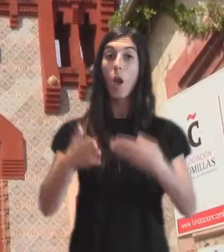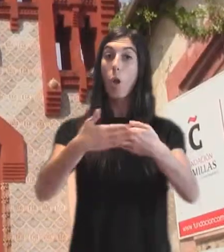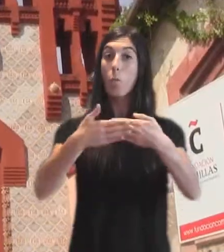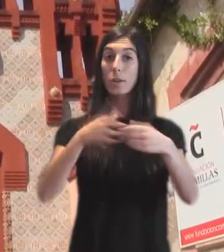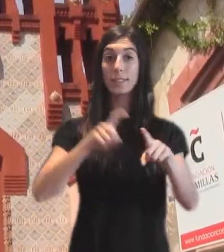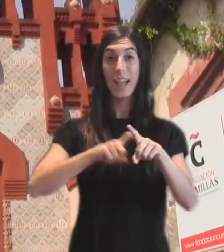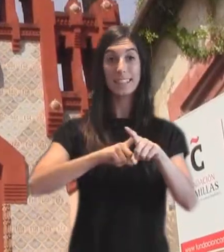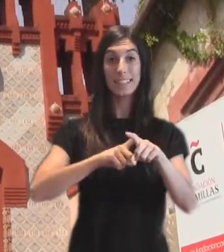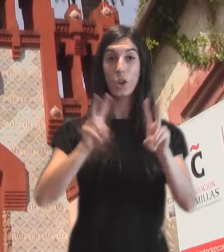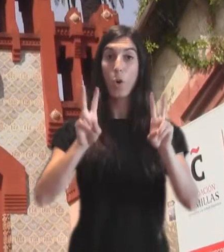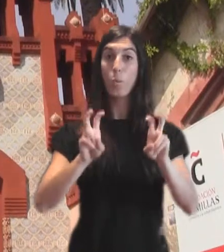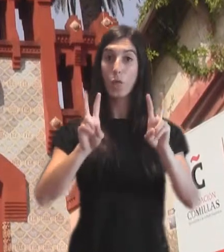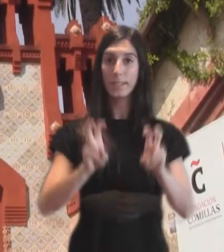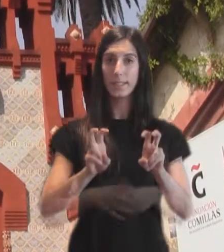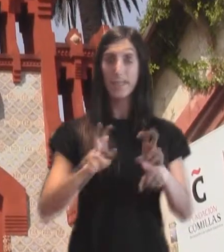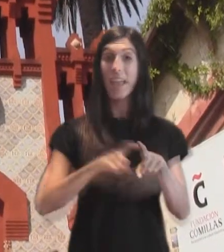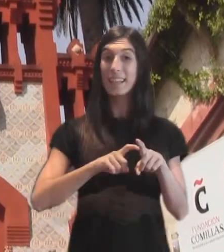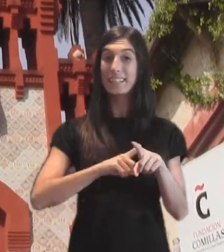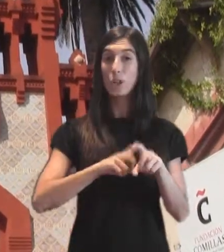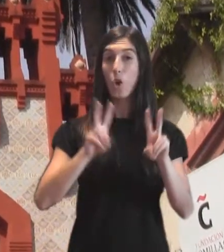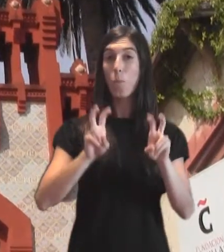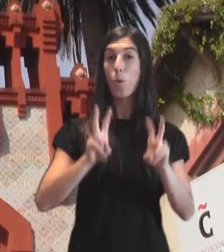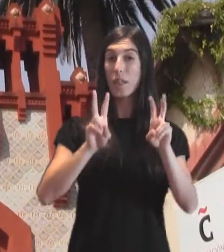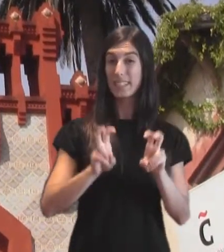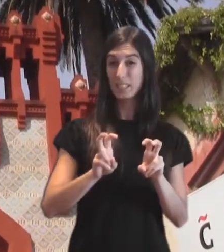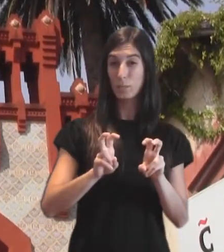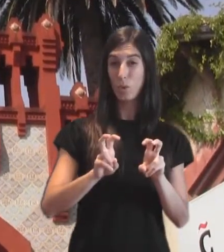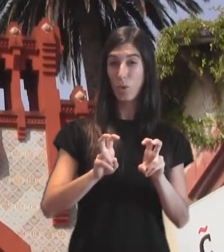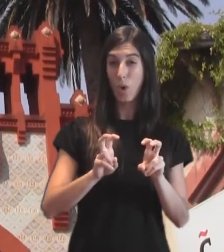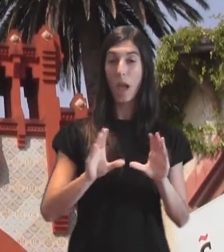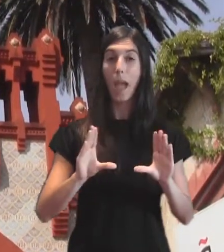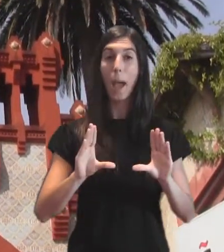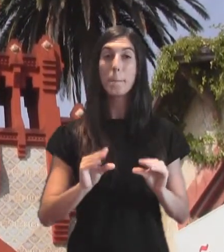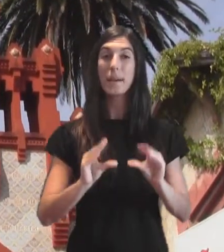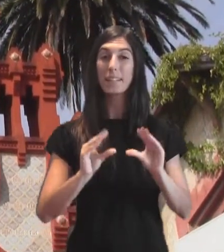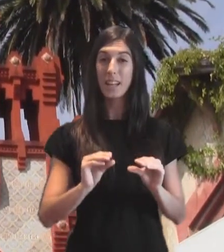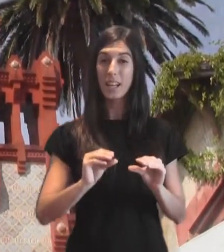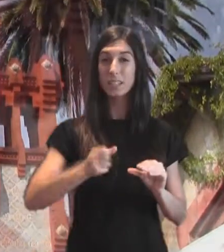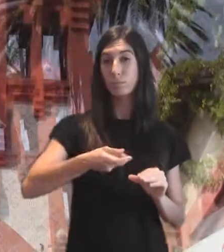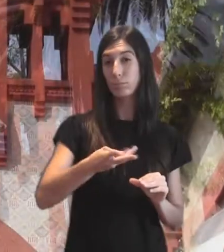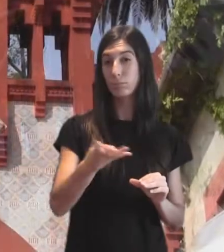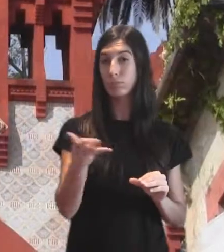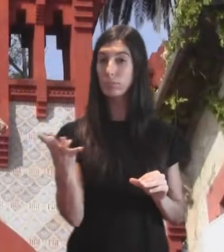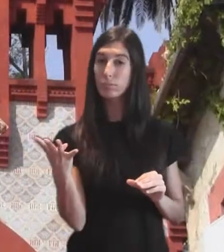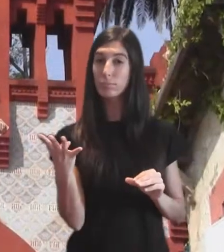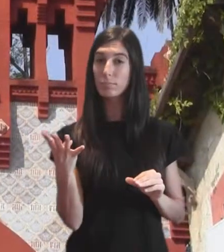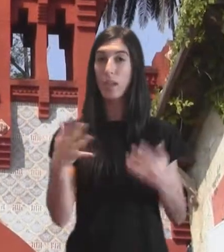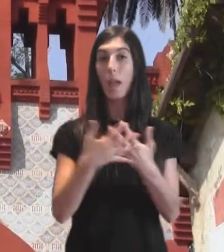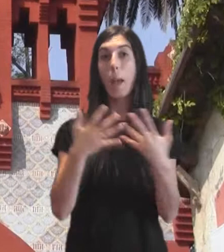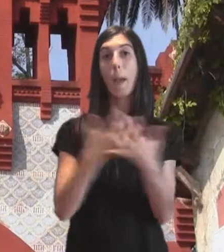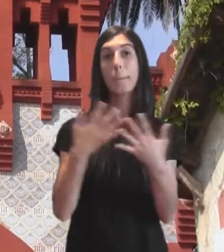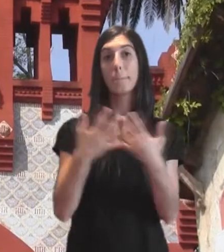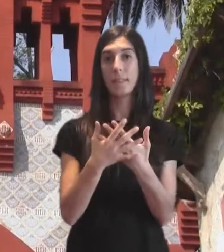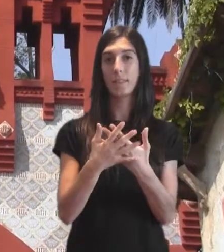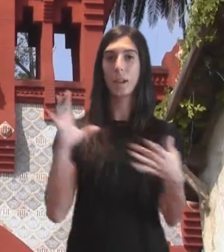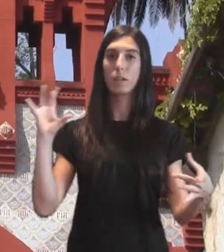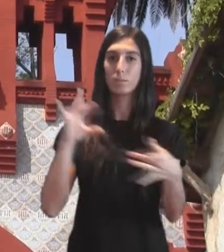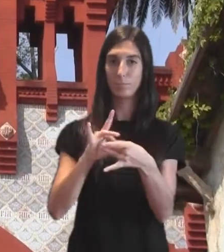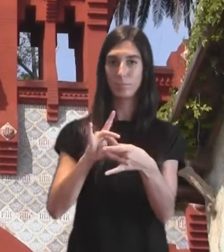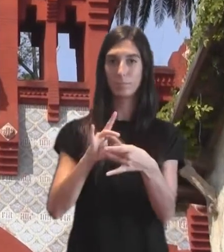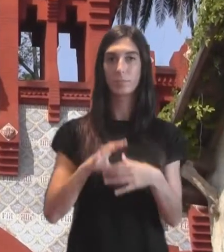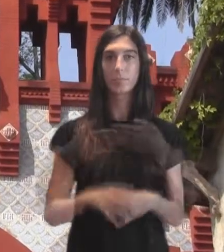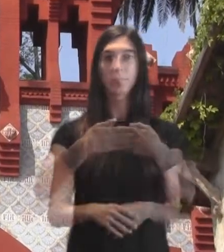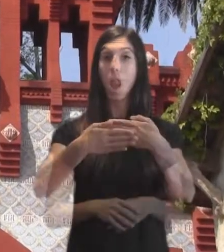es lo que se conoce como modernismo, representado también en la mezcla armoniosa de materiales. De hecho, en la puerta